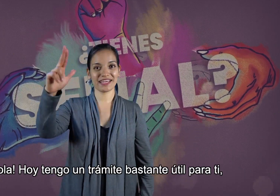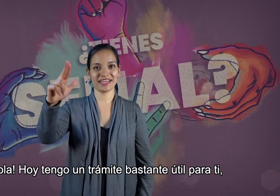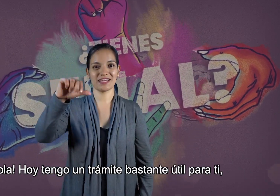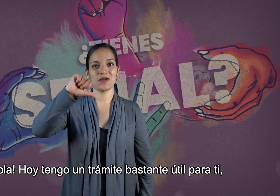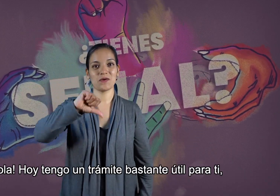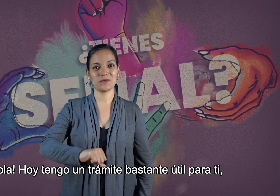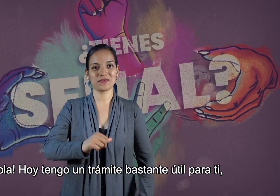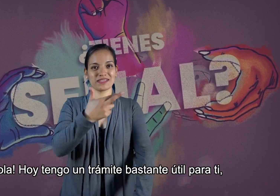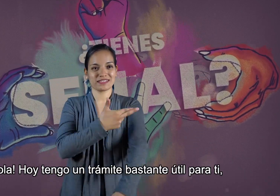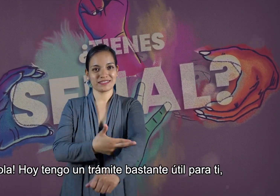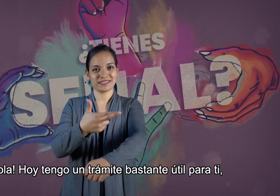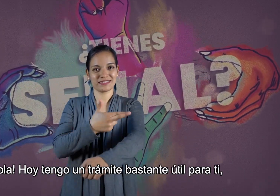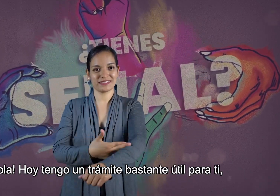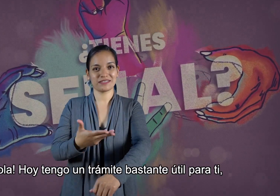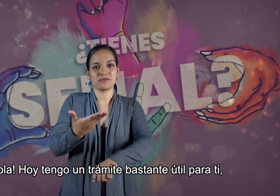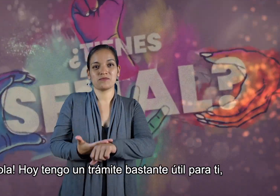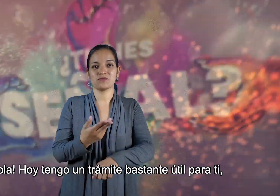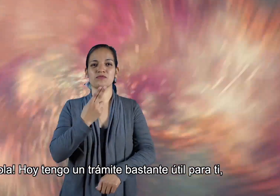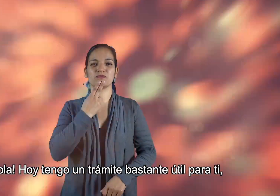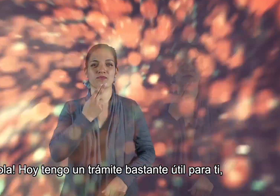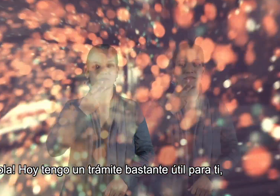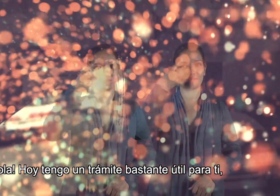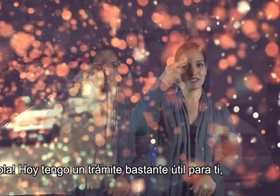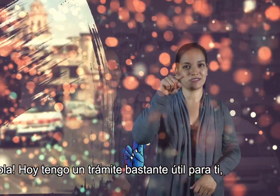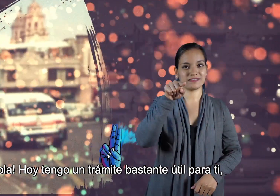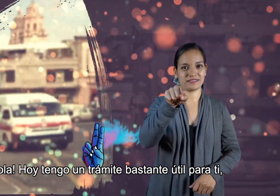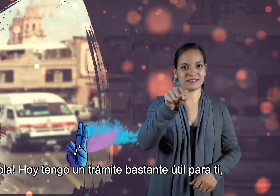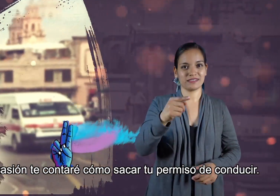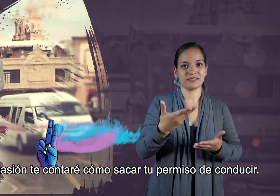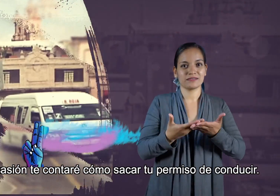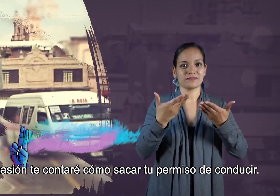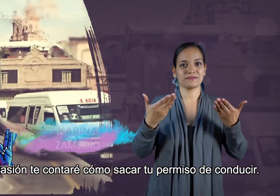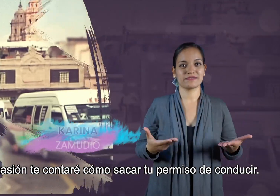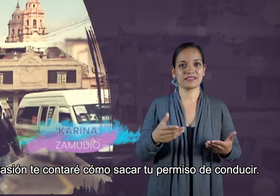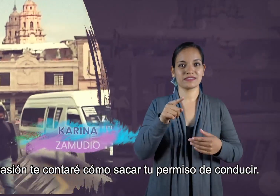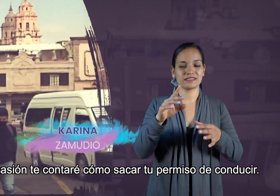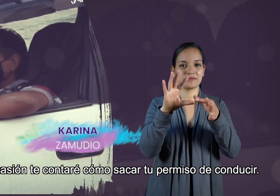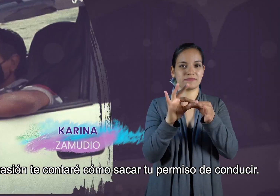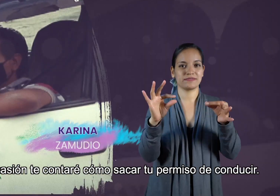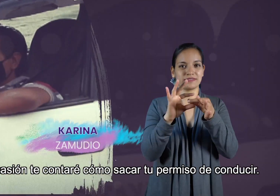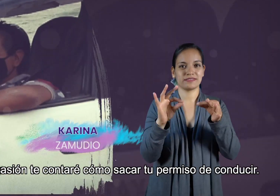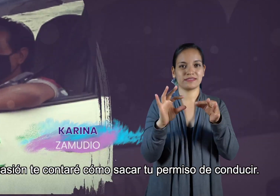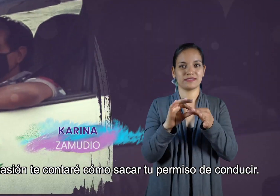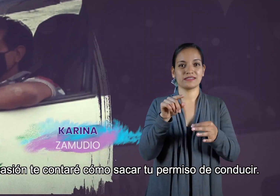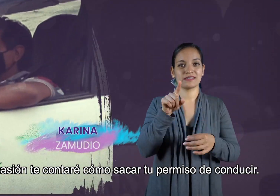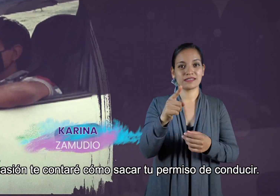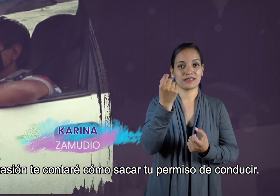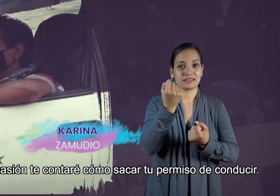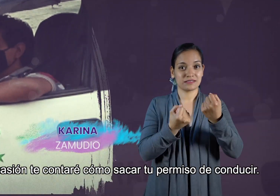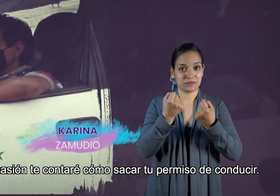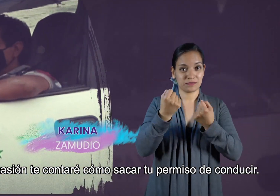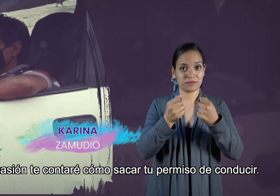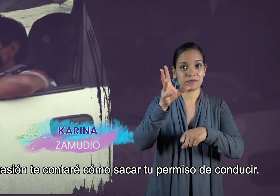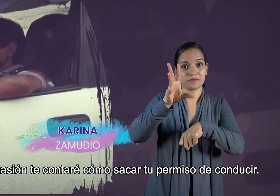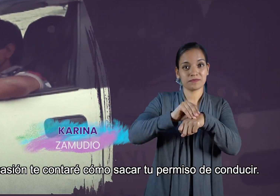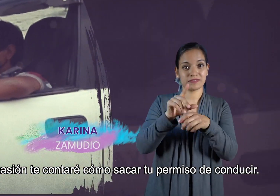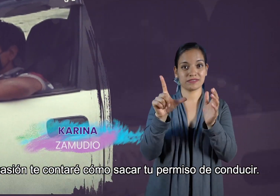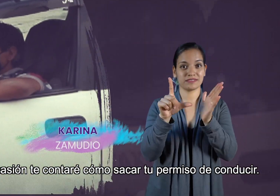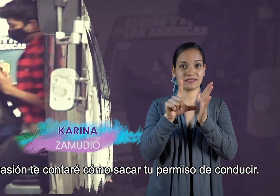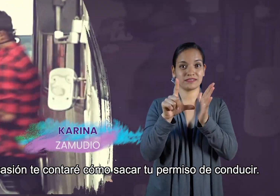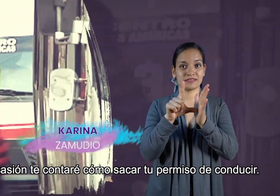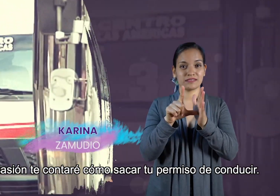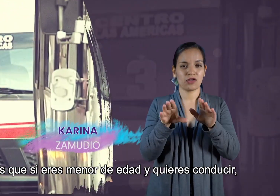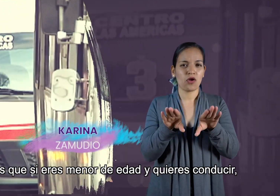Hola, hoy tengo un trámite bastante útil para ti. En esta ocasión te contaré cómo sacar tu permiso de